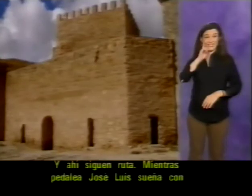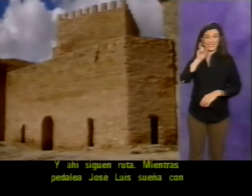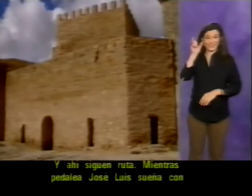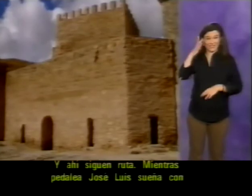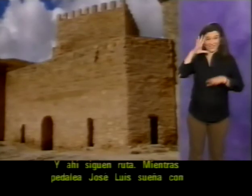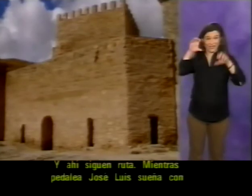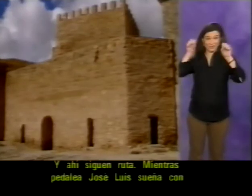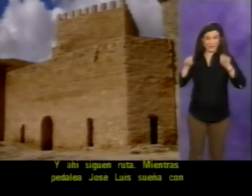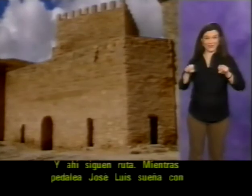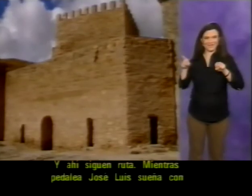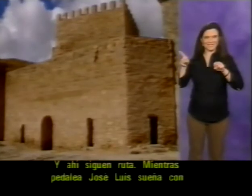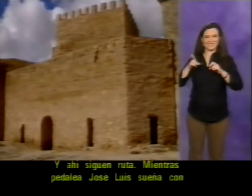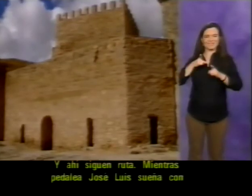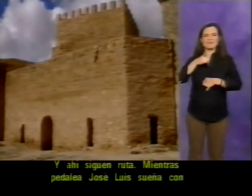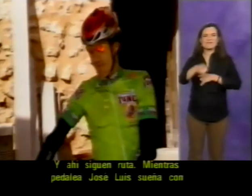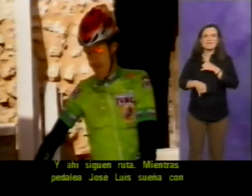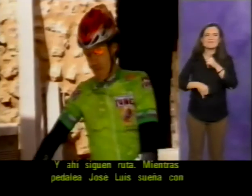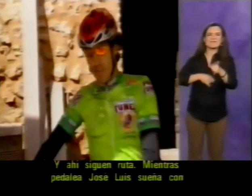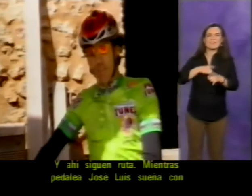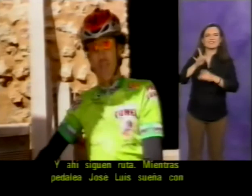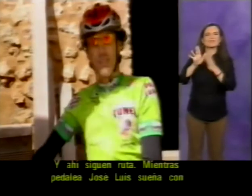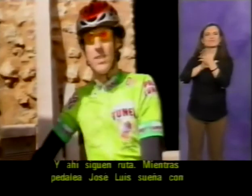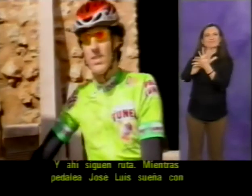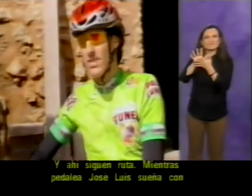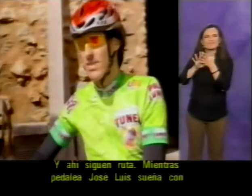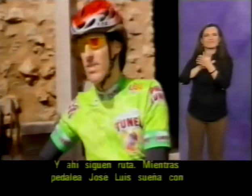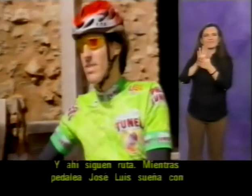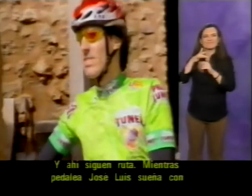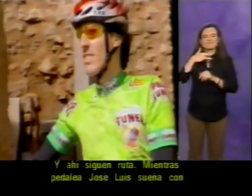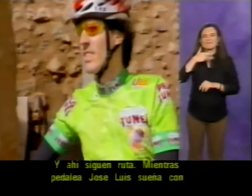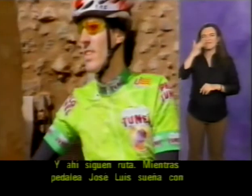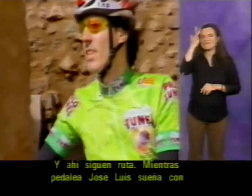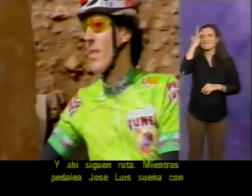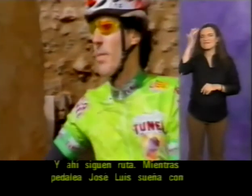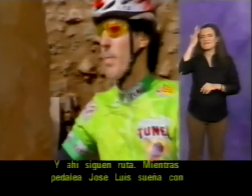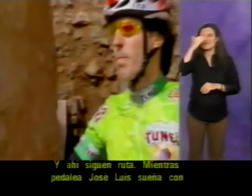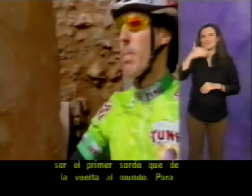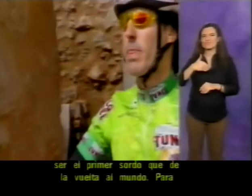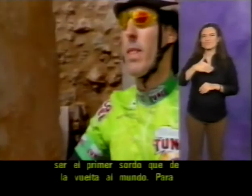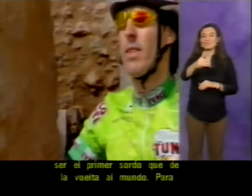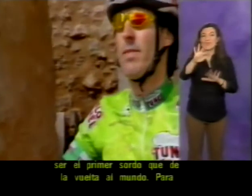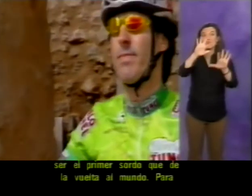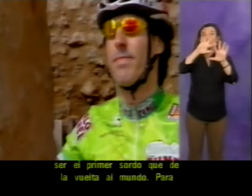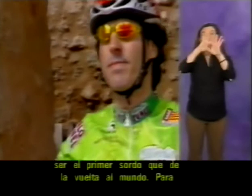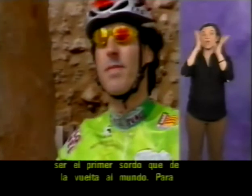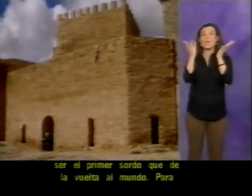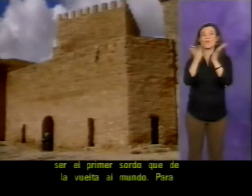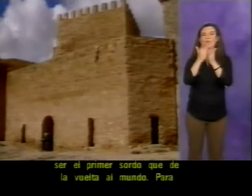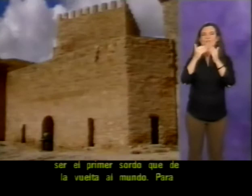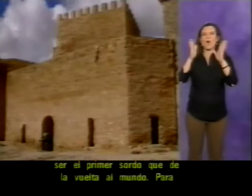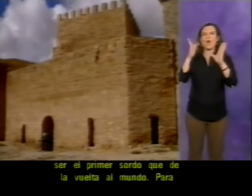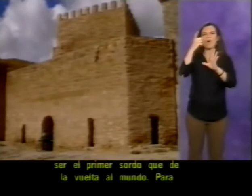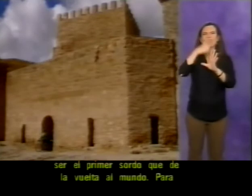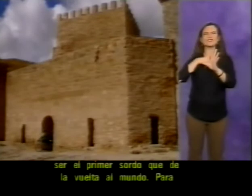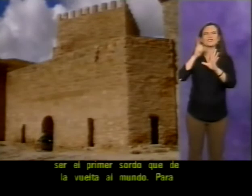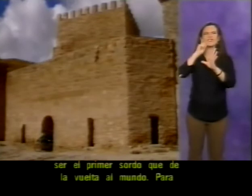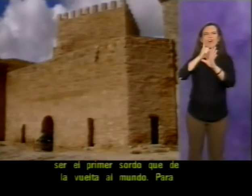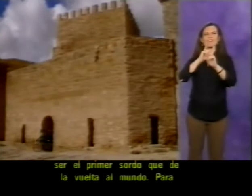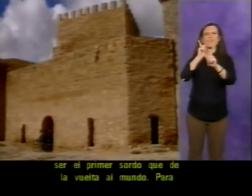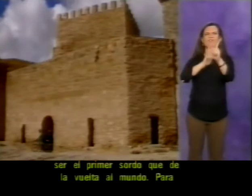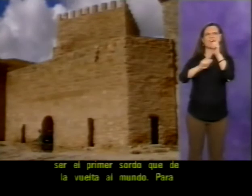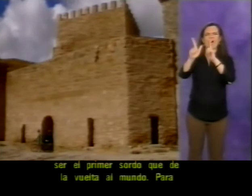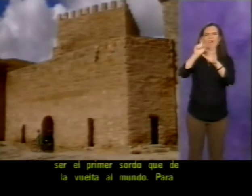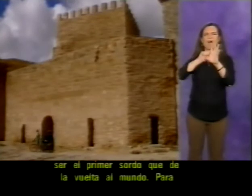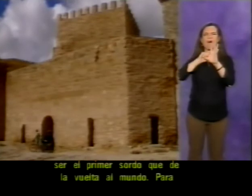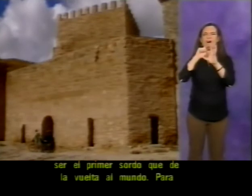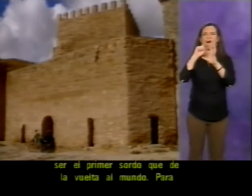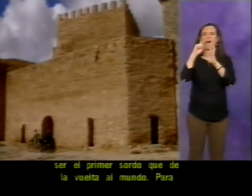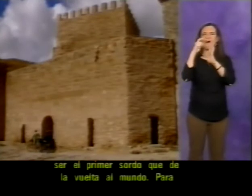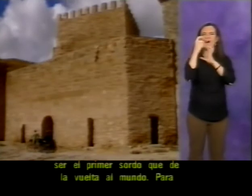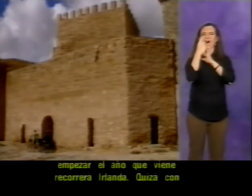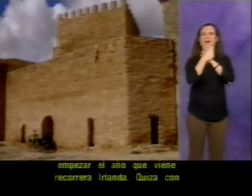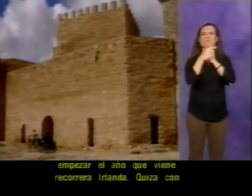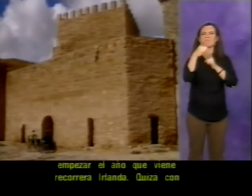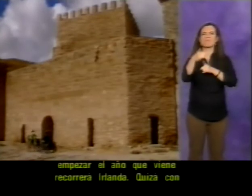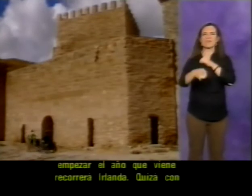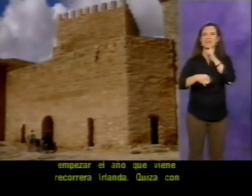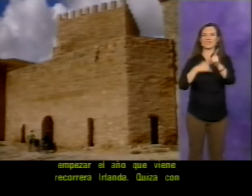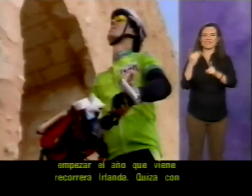Y ahí sigue en ruta. Mientras pedalea José Luis sueña con ser el primer sordo que da la vuelta al mundo. Para empezar el año que